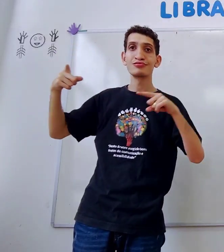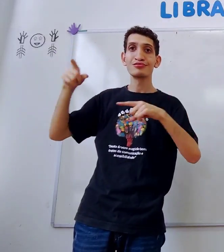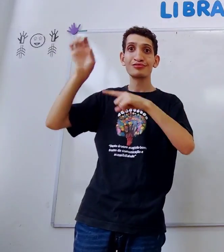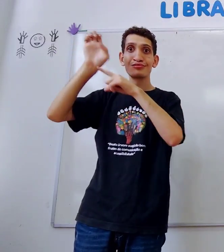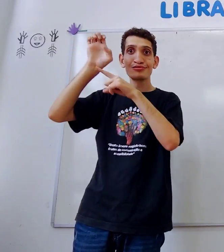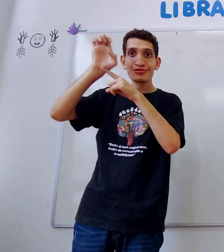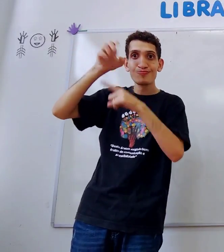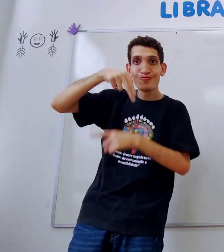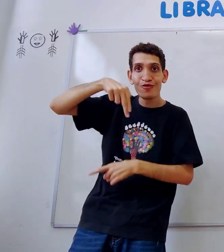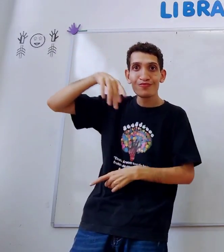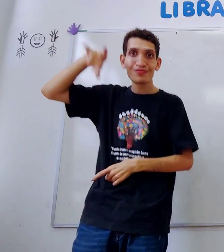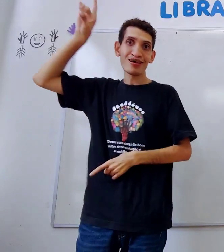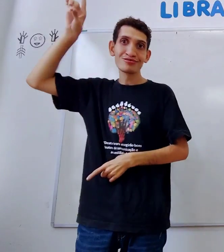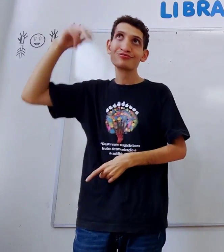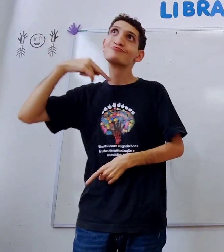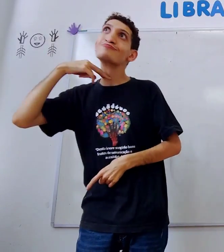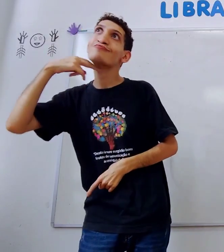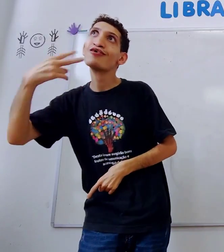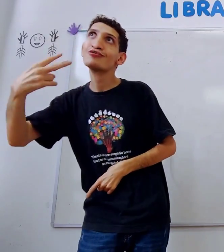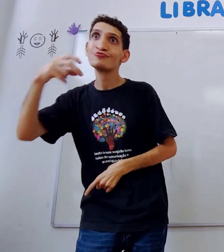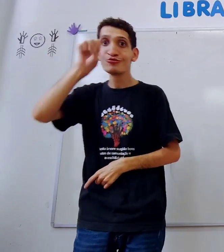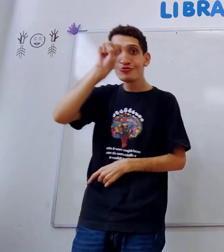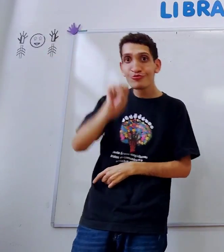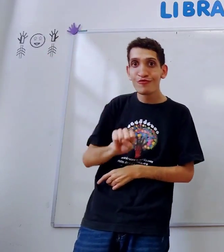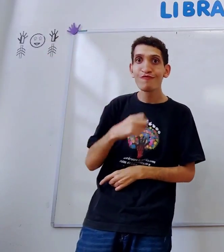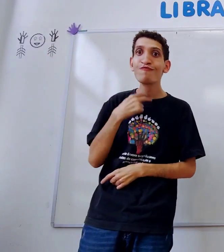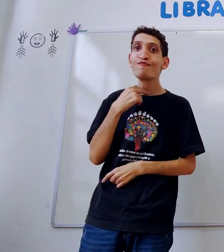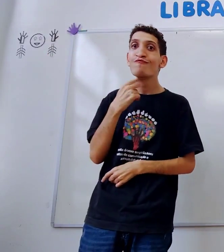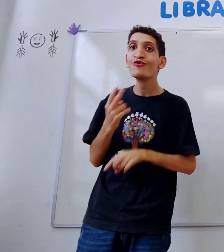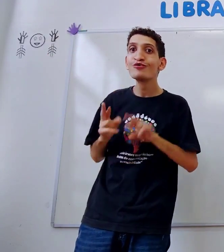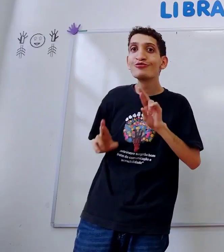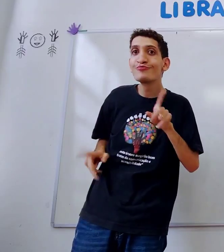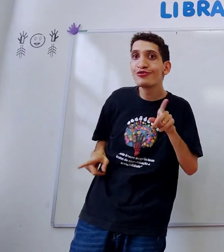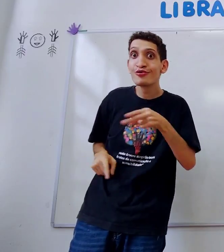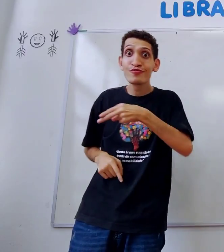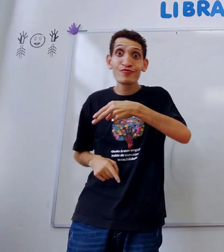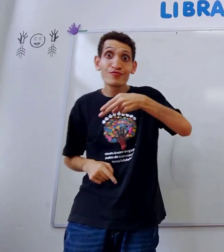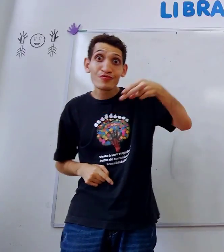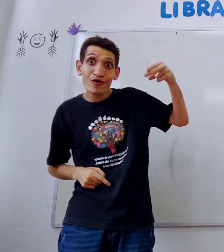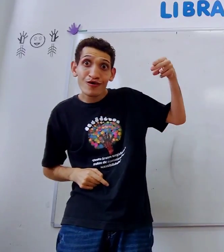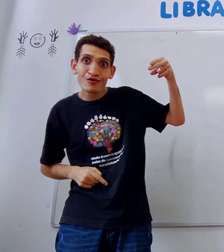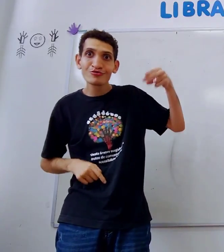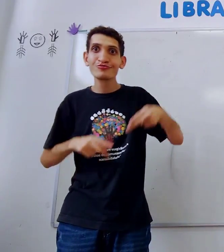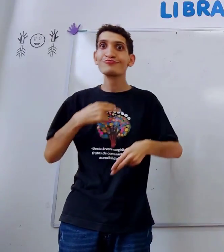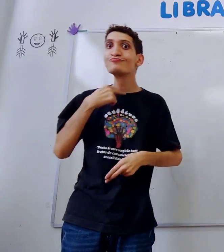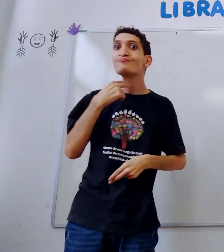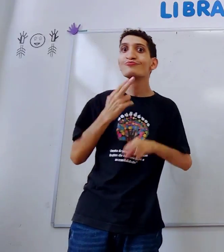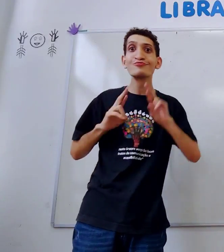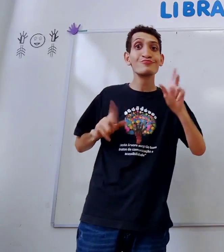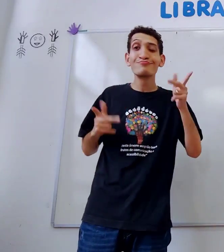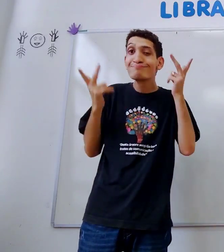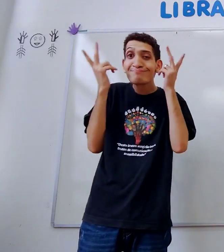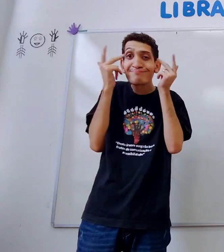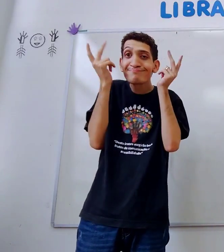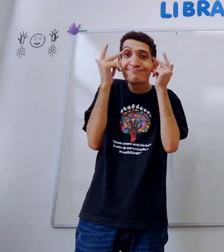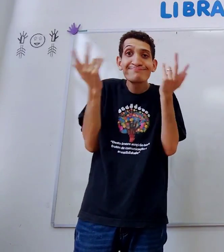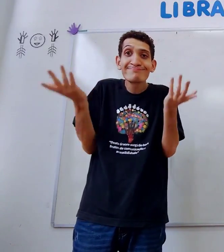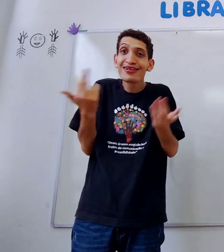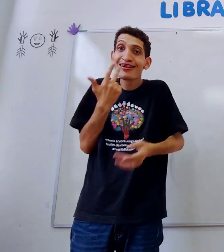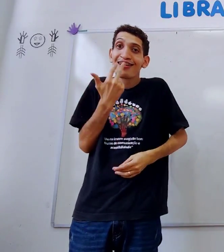variação, modulação, alistado, moderno e voz, subvoz, diferente, norte, voz, diferente,